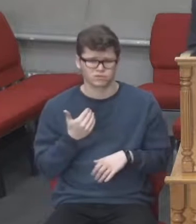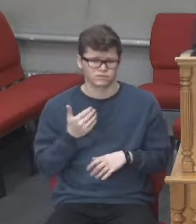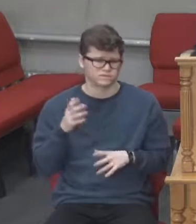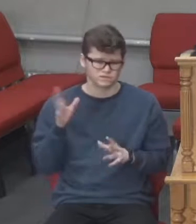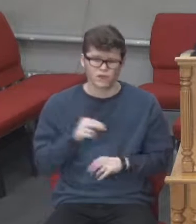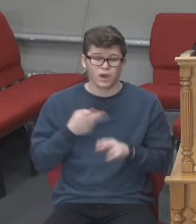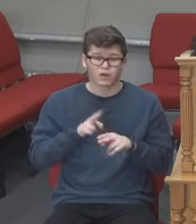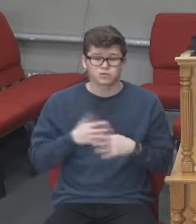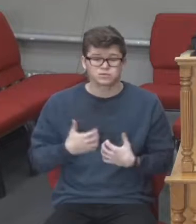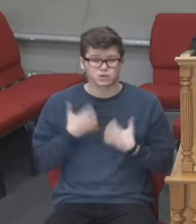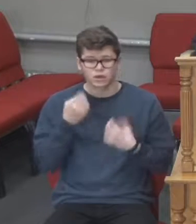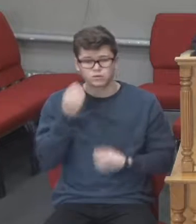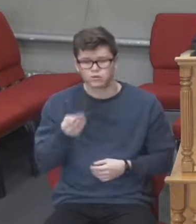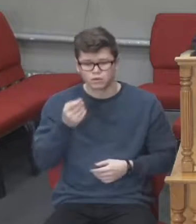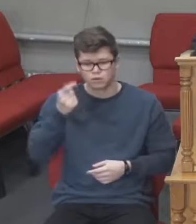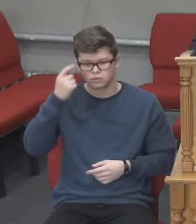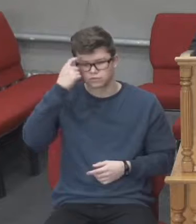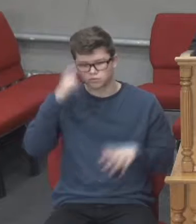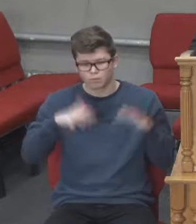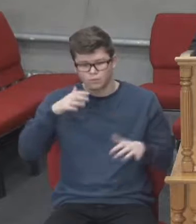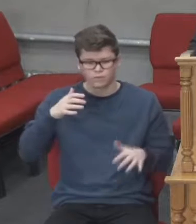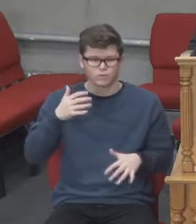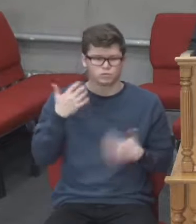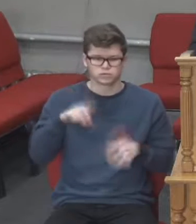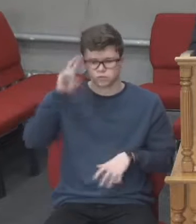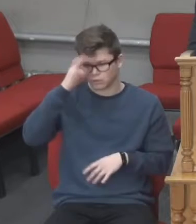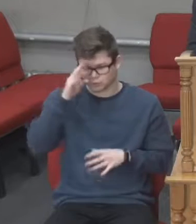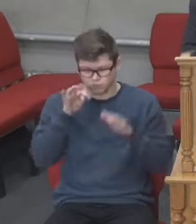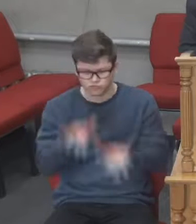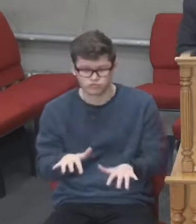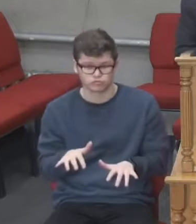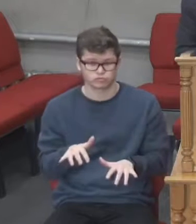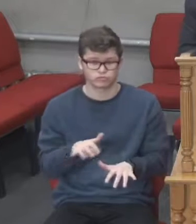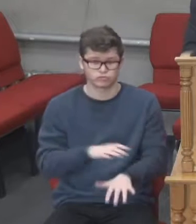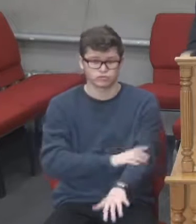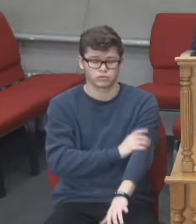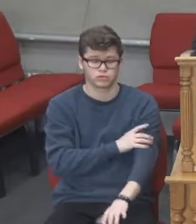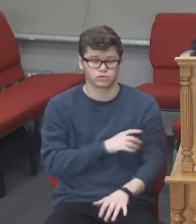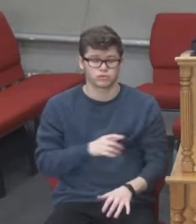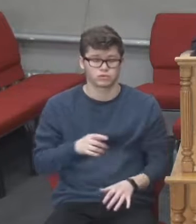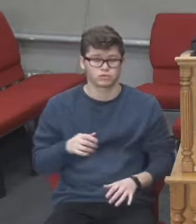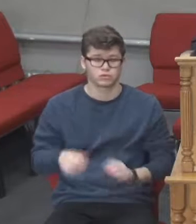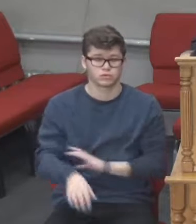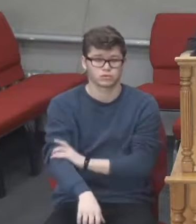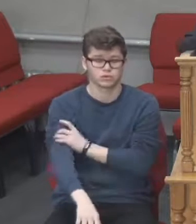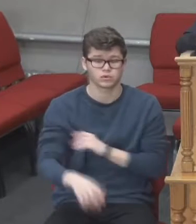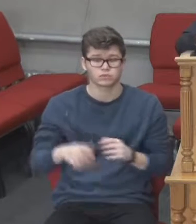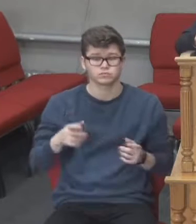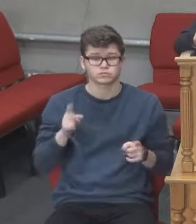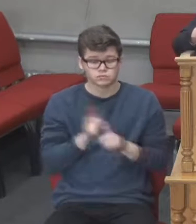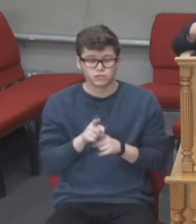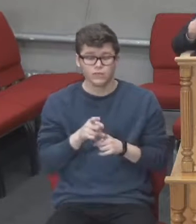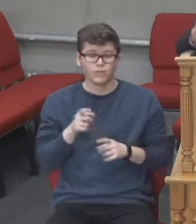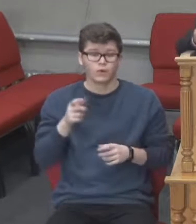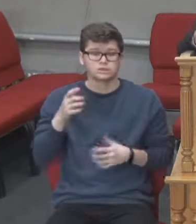змушує людину втратити здоровий глузд. Бувають випадки, коли є можливість спасти людей, але